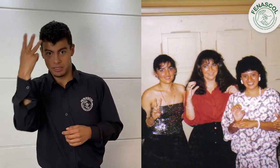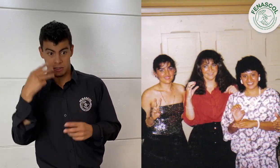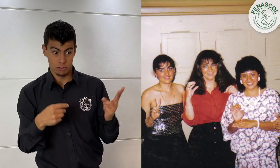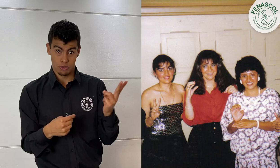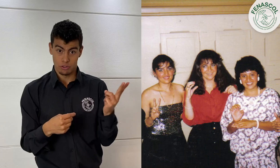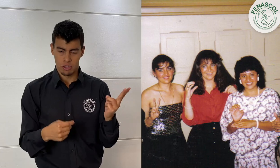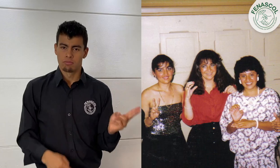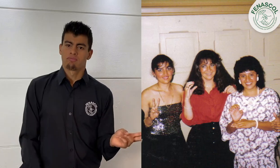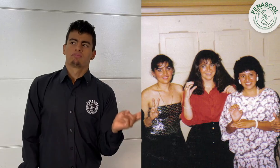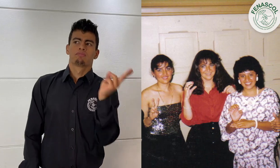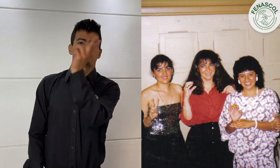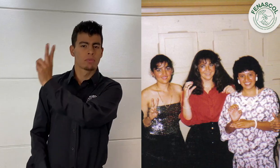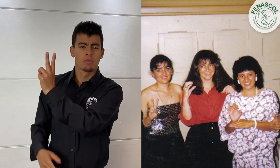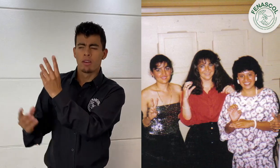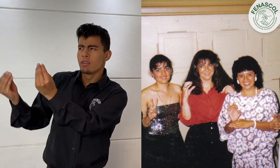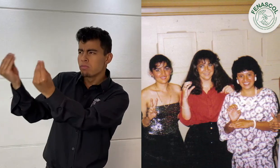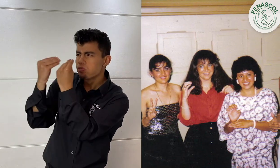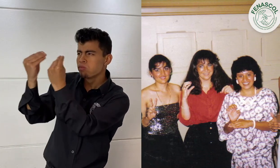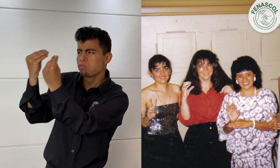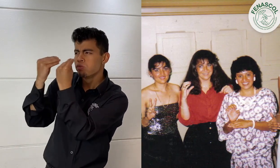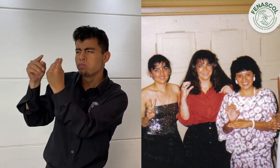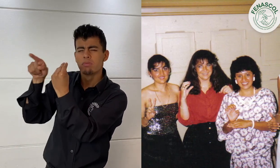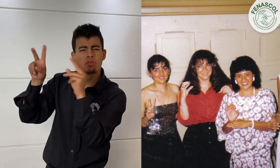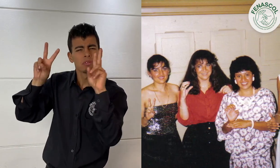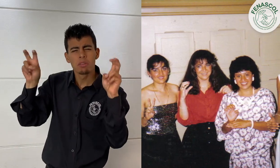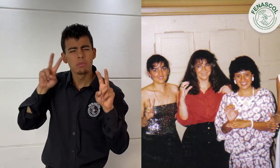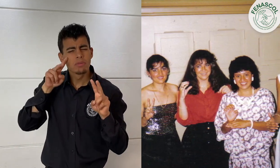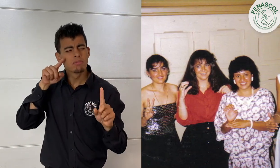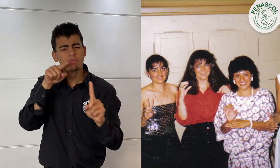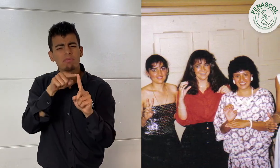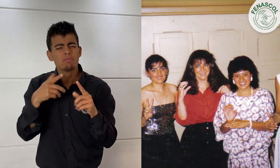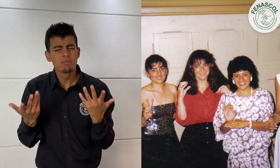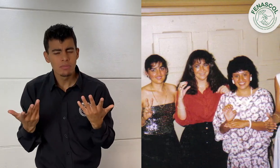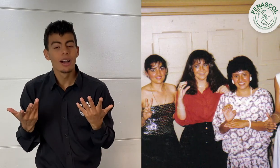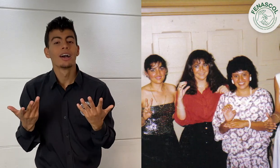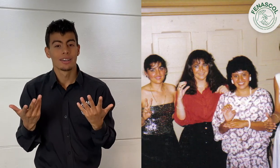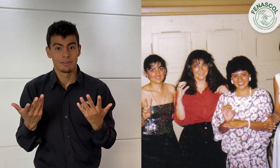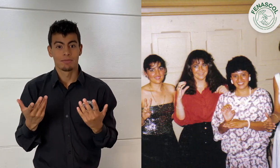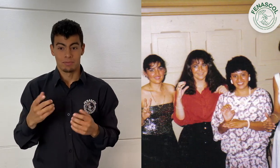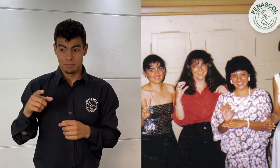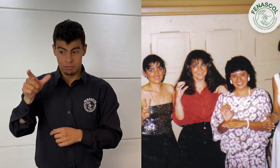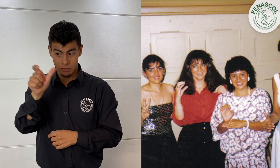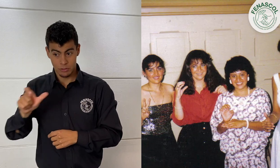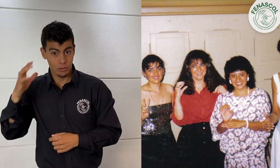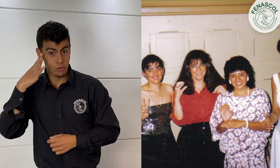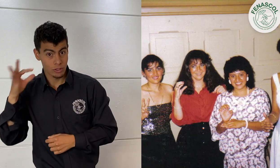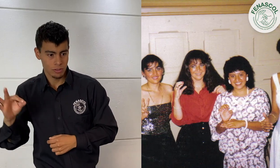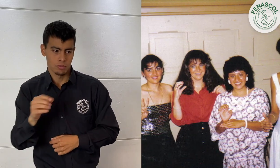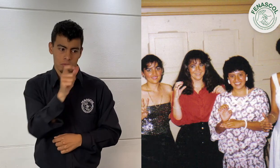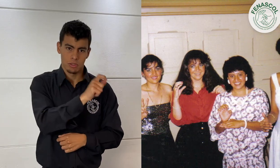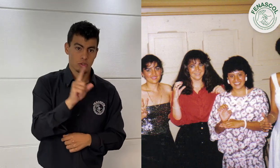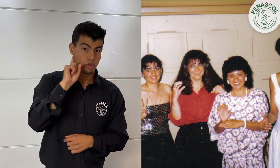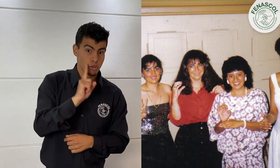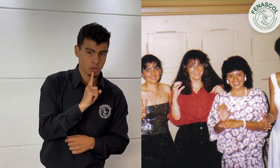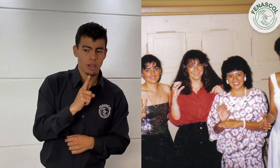Patricia Ovalle y Margarita Rodríguez. El tema principal de esta capacitación fue facilitando la